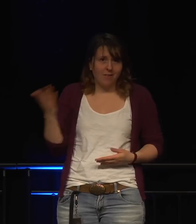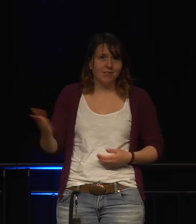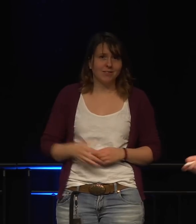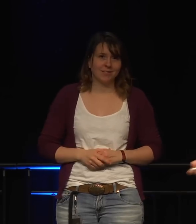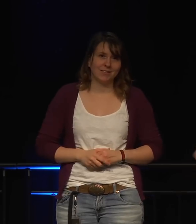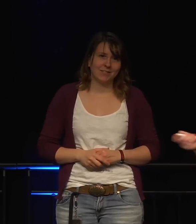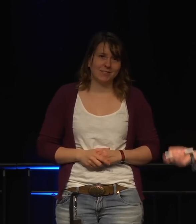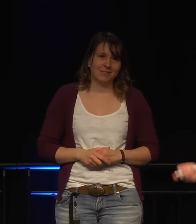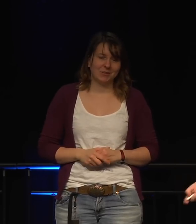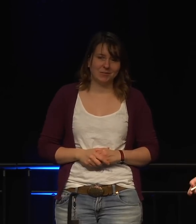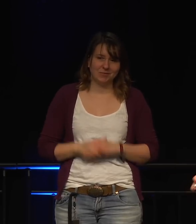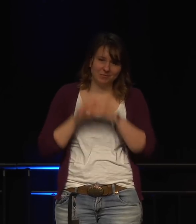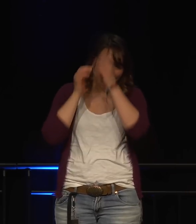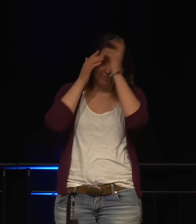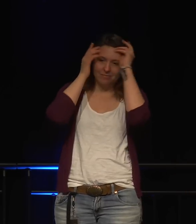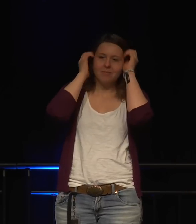Max Schrems,